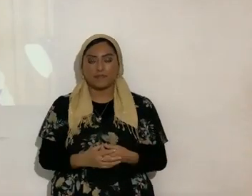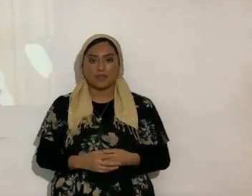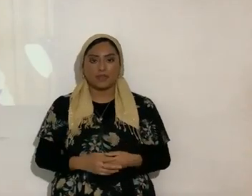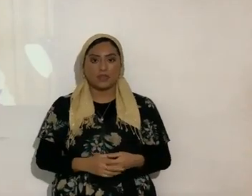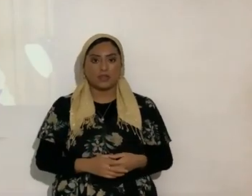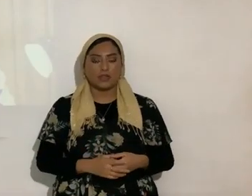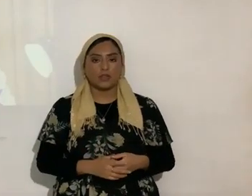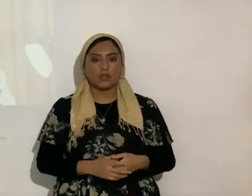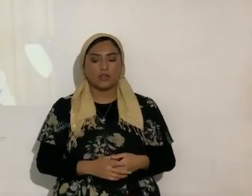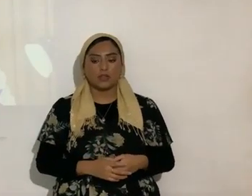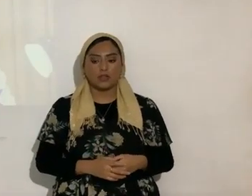que ese hermano